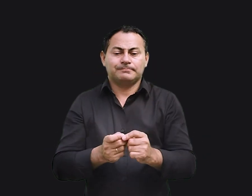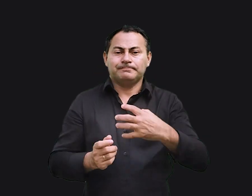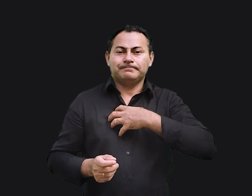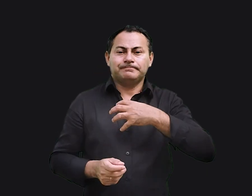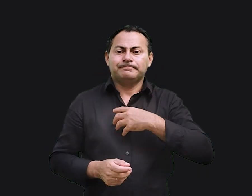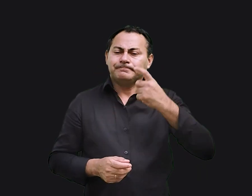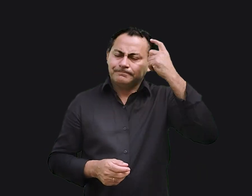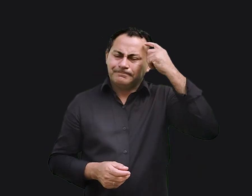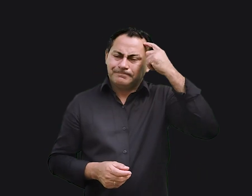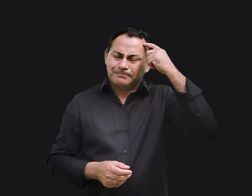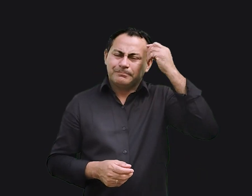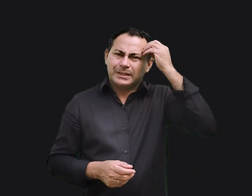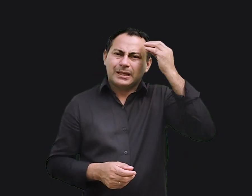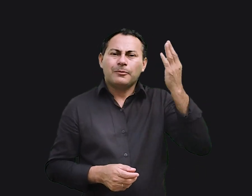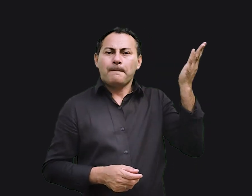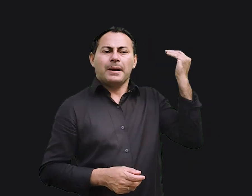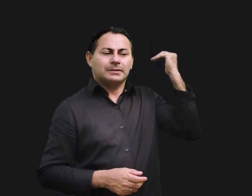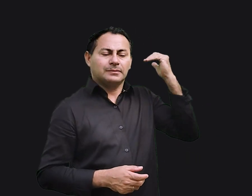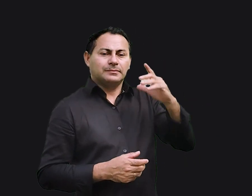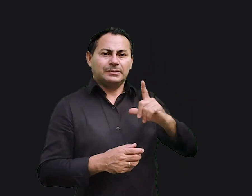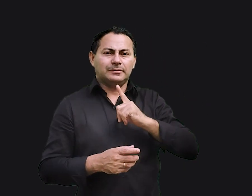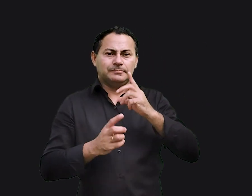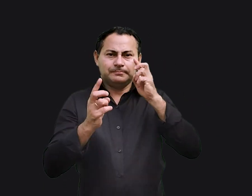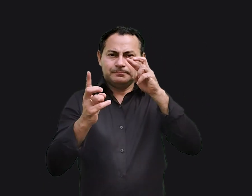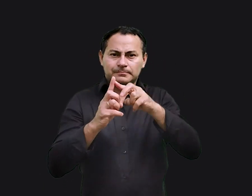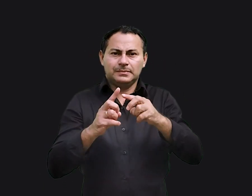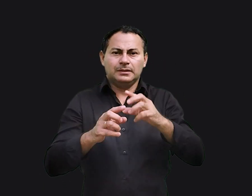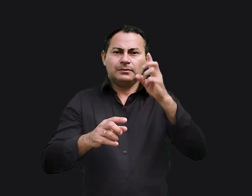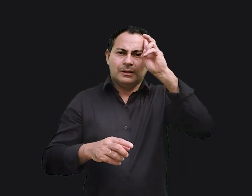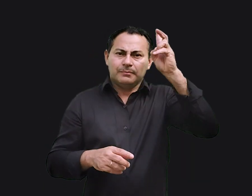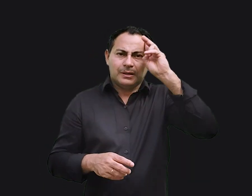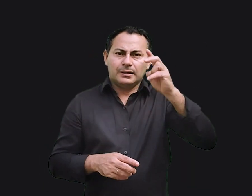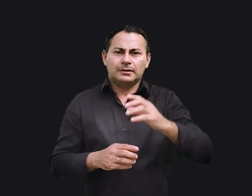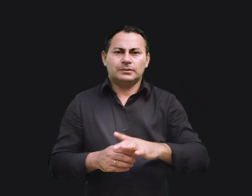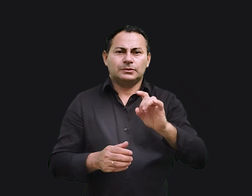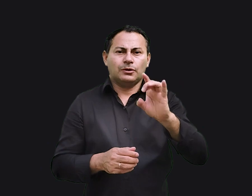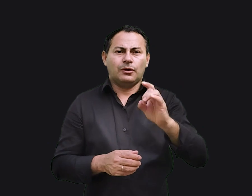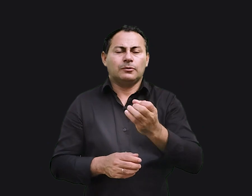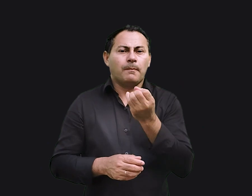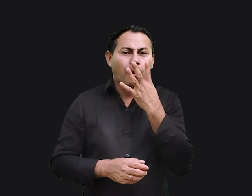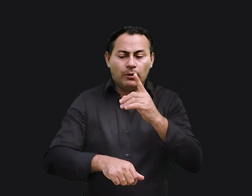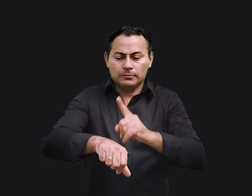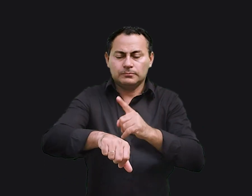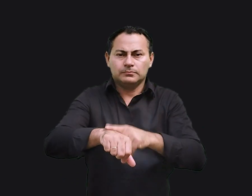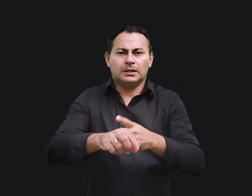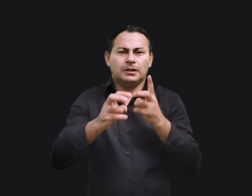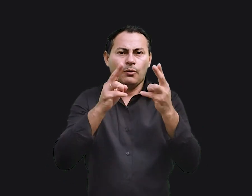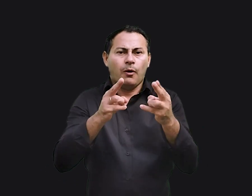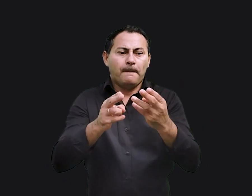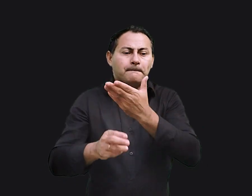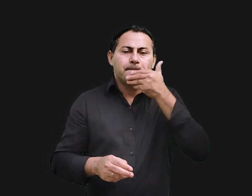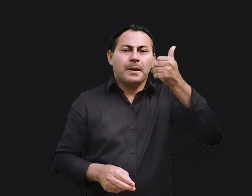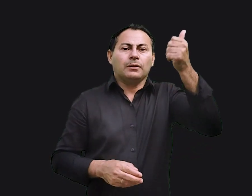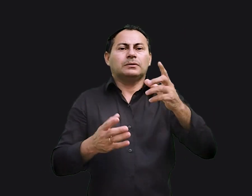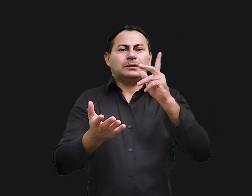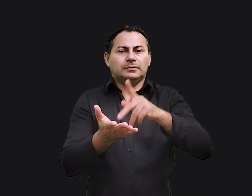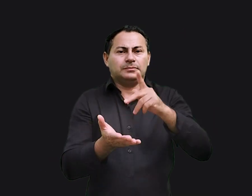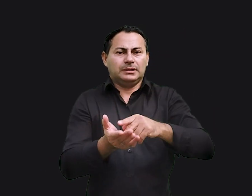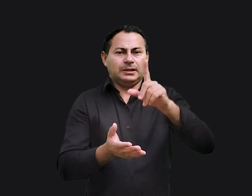a esse tipo de nostalgia, não é? Temos a tendência de nos lembrarmos apenas dos bons momentos como se fossem melhores do que realmente